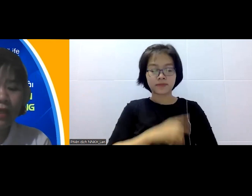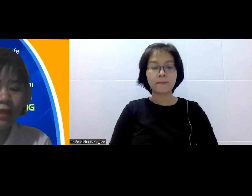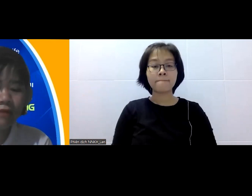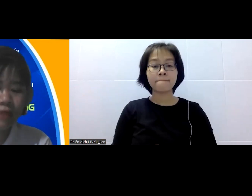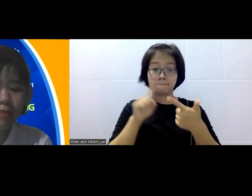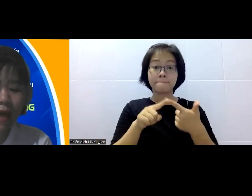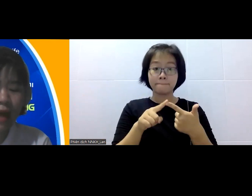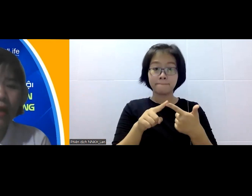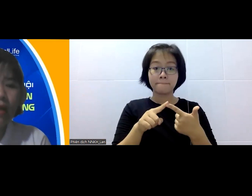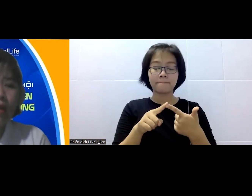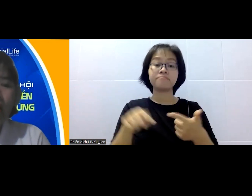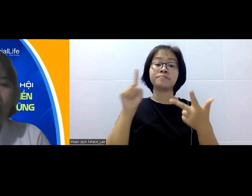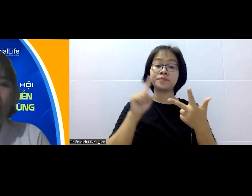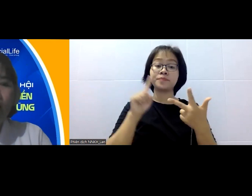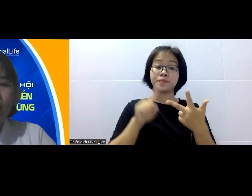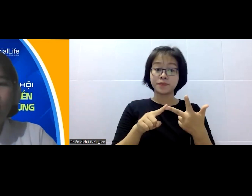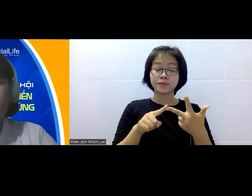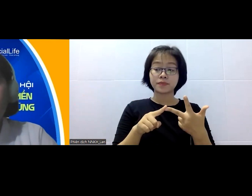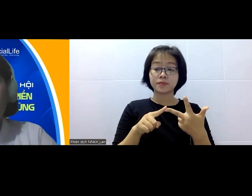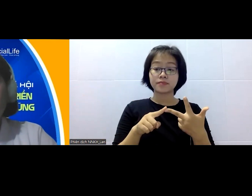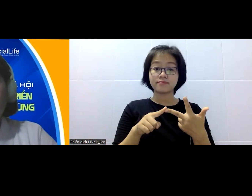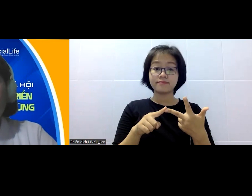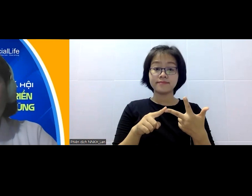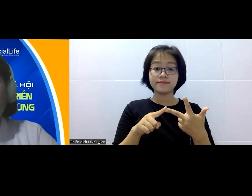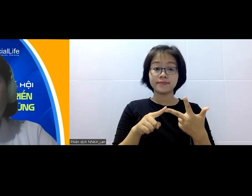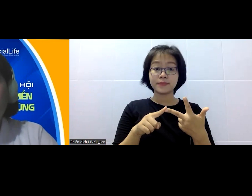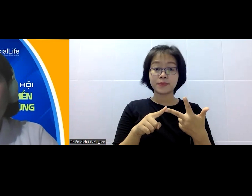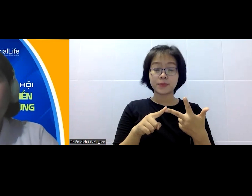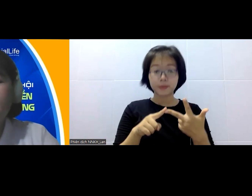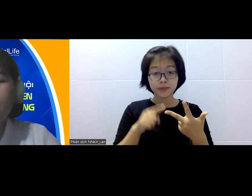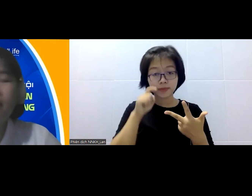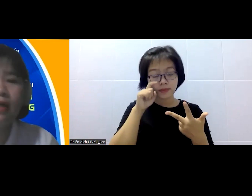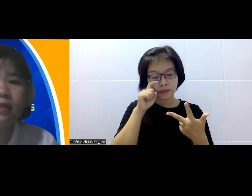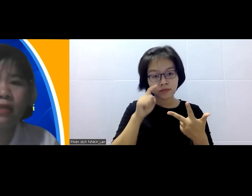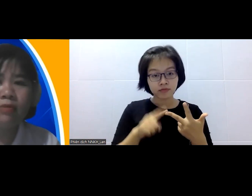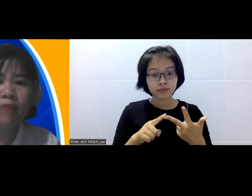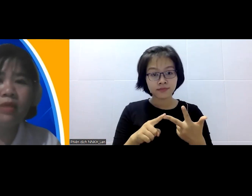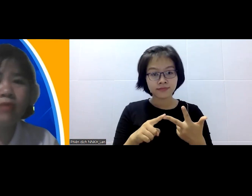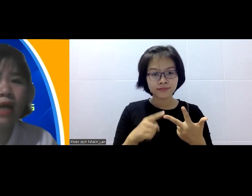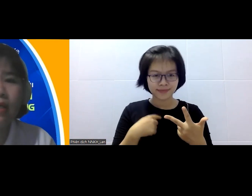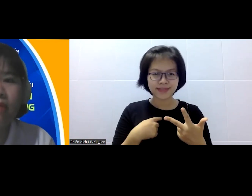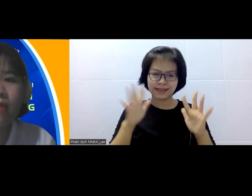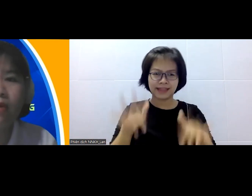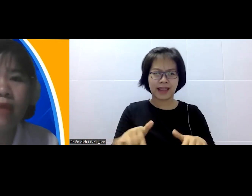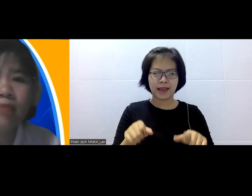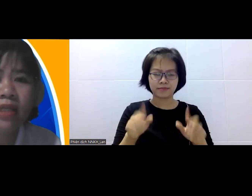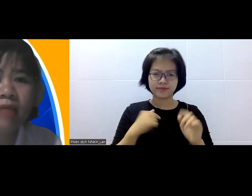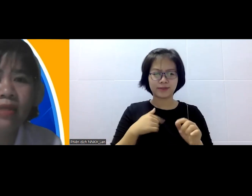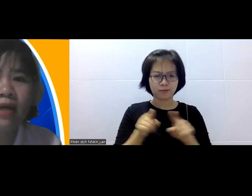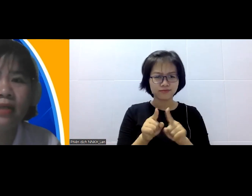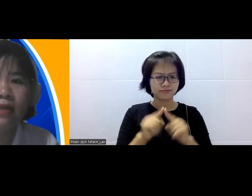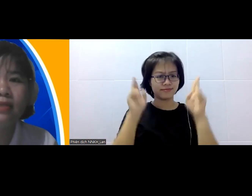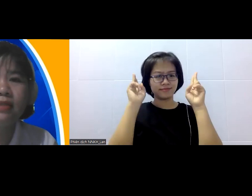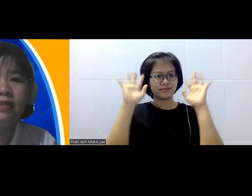cái công việc thứ ba là giống như là mình không thể chơi mình lên được cũng giống như đông dân cũng không thể